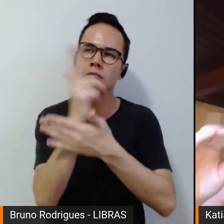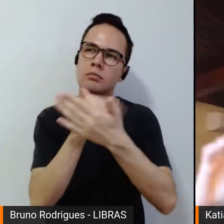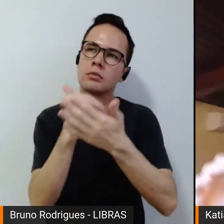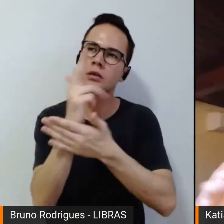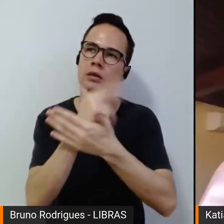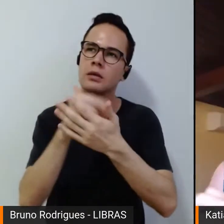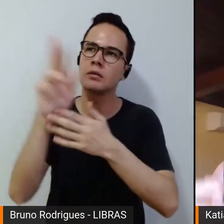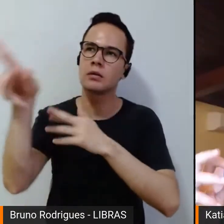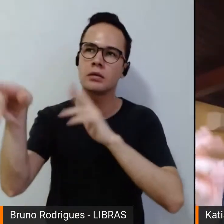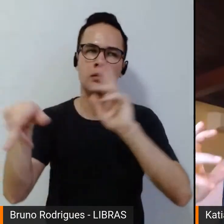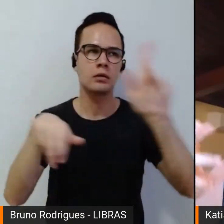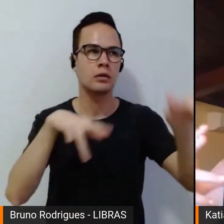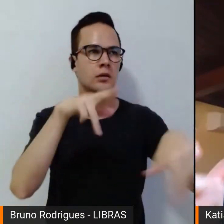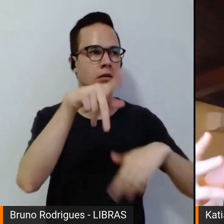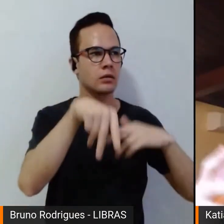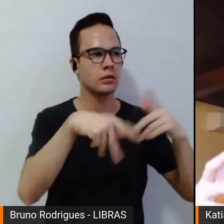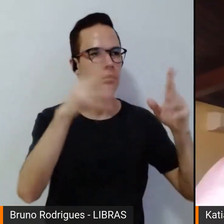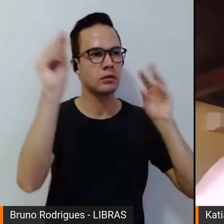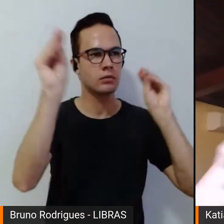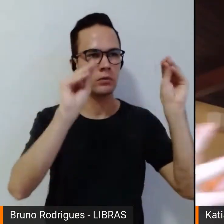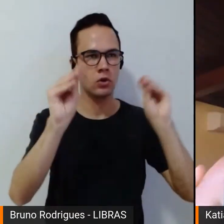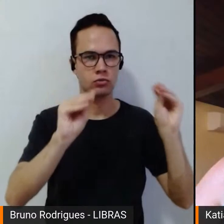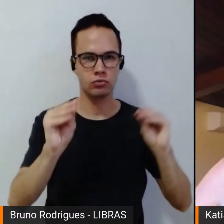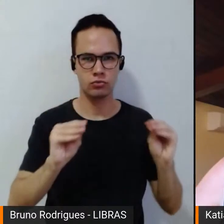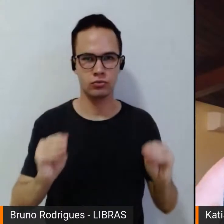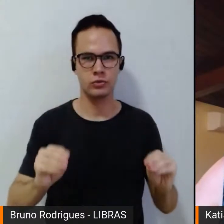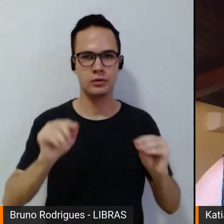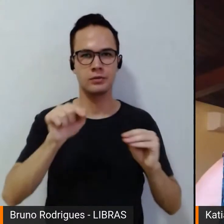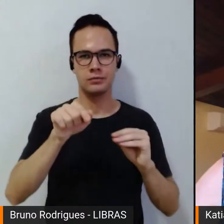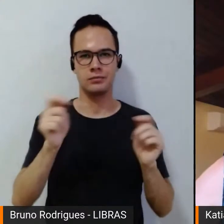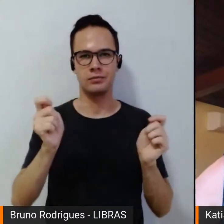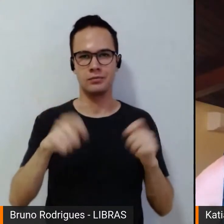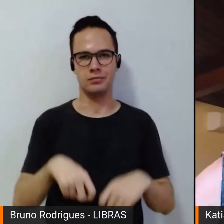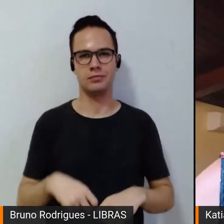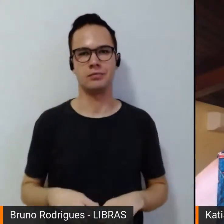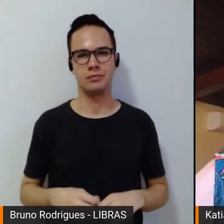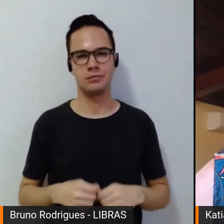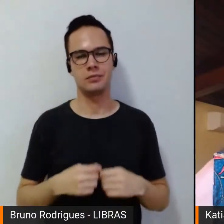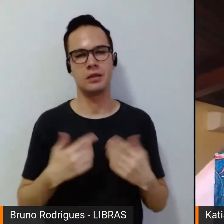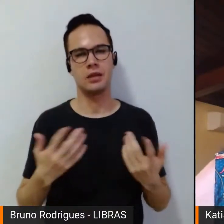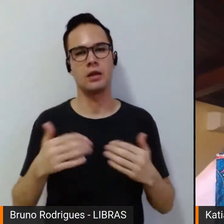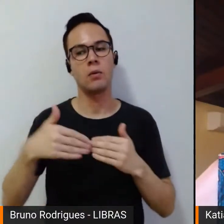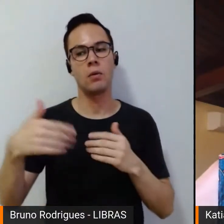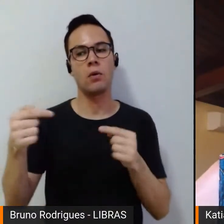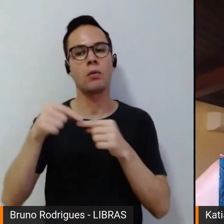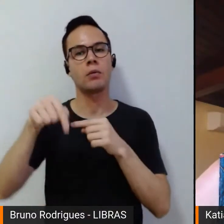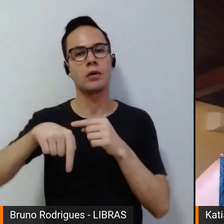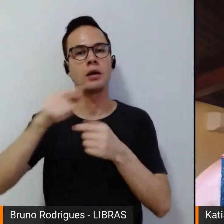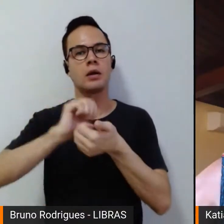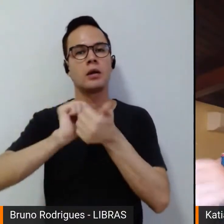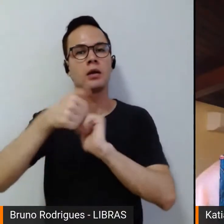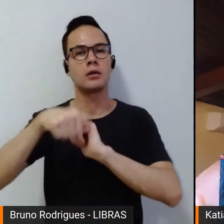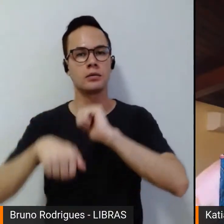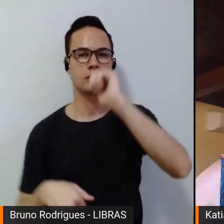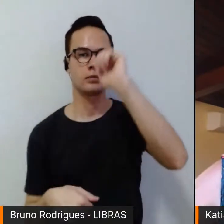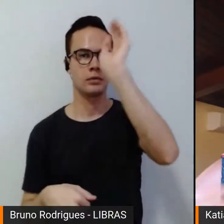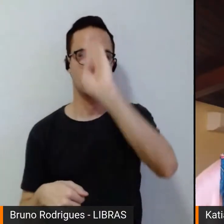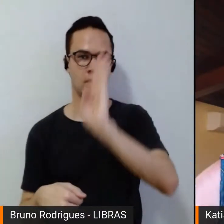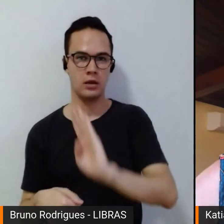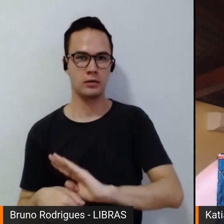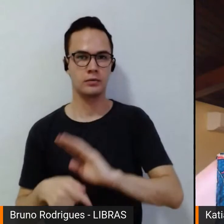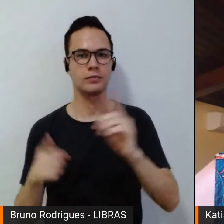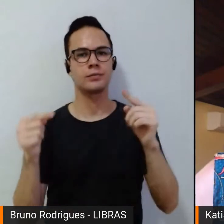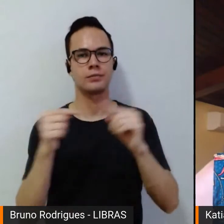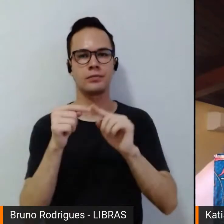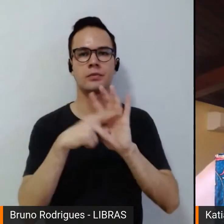diferentes pontos, construindo um mosaico do que seria o esporte brasileiro pela referência,